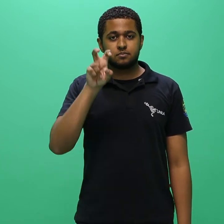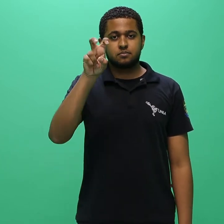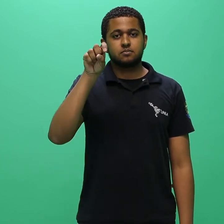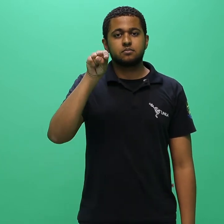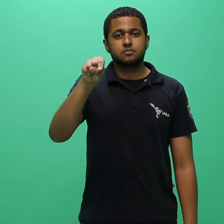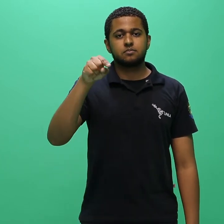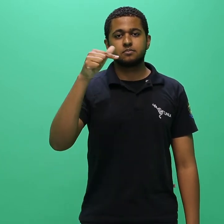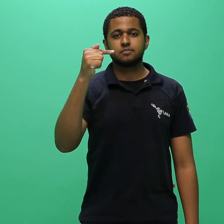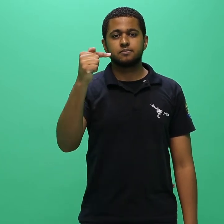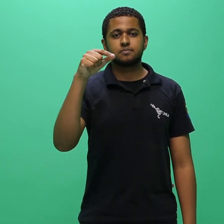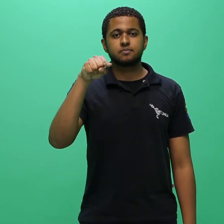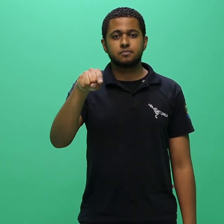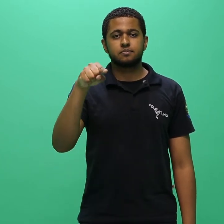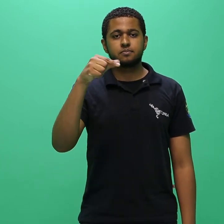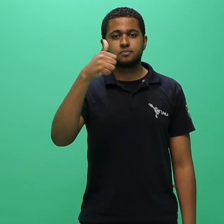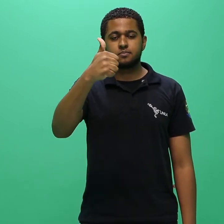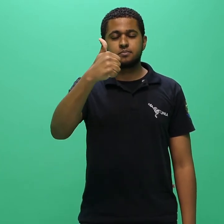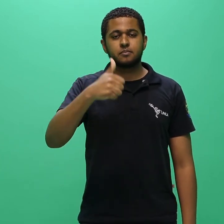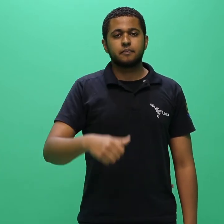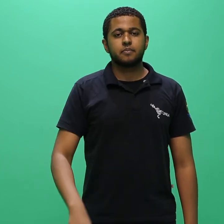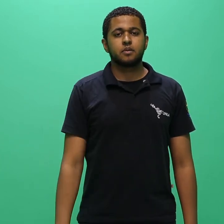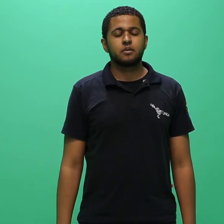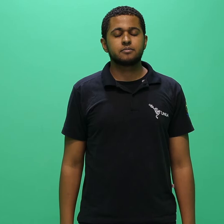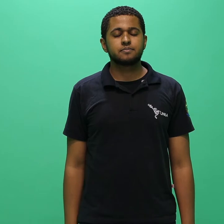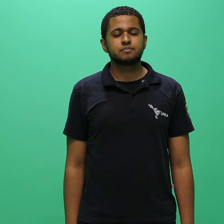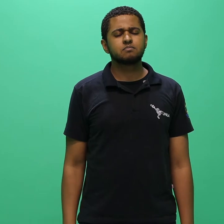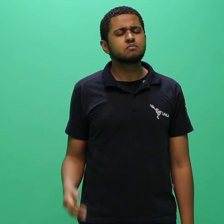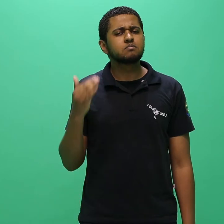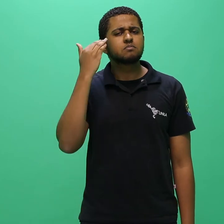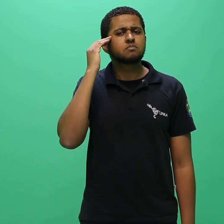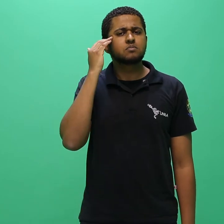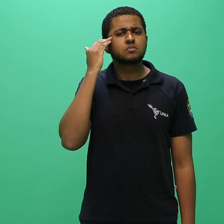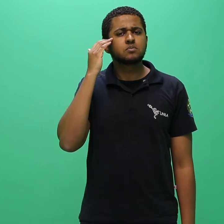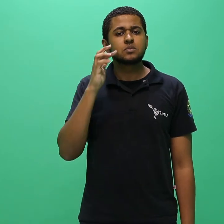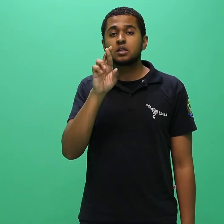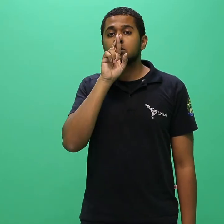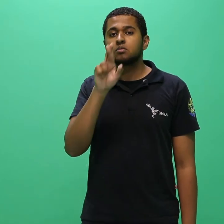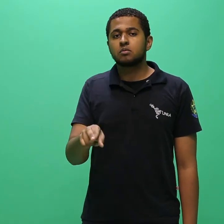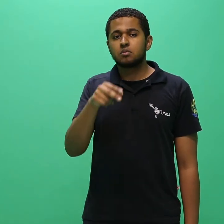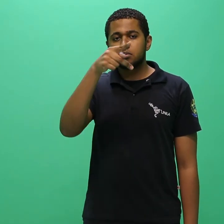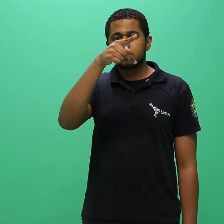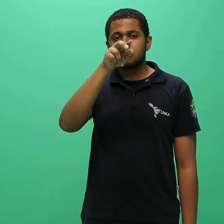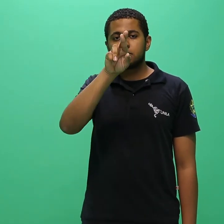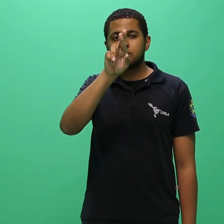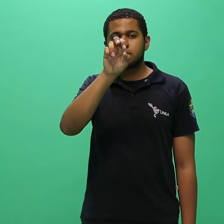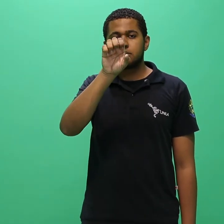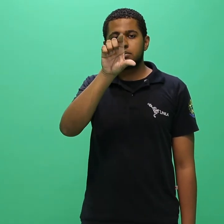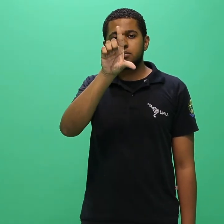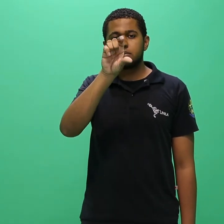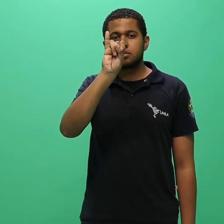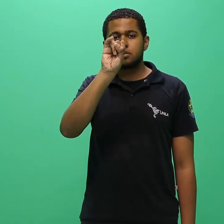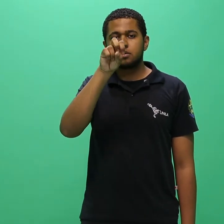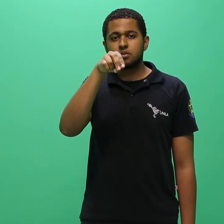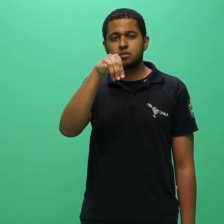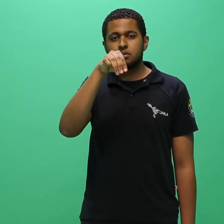5.7.1. Entende-se, por resultado preliminar, o resultado do processo